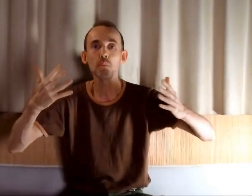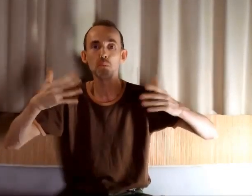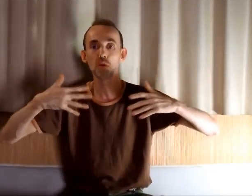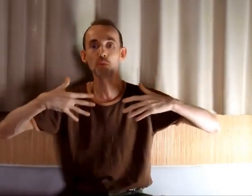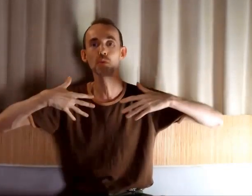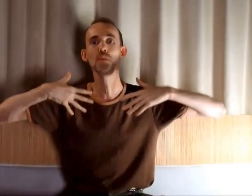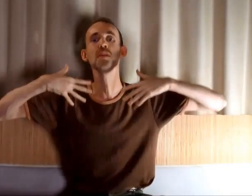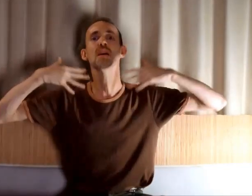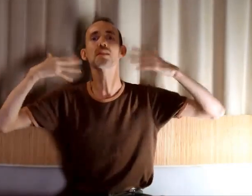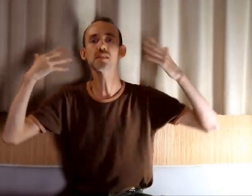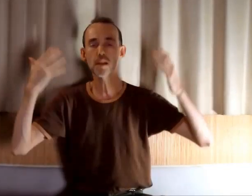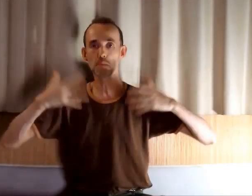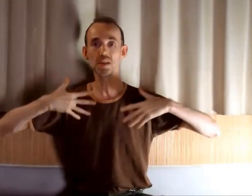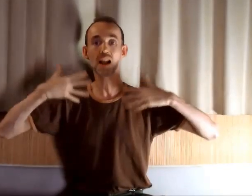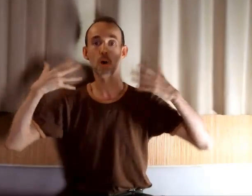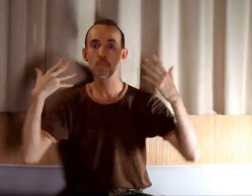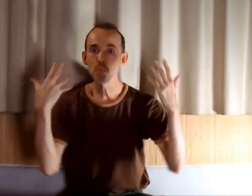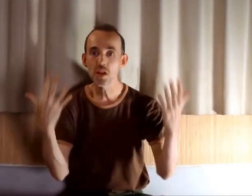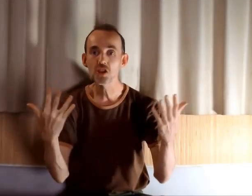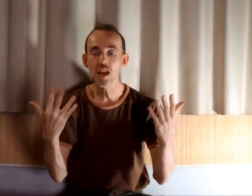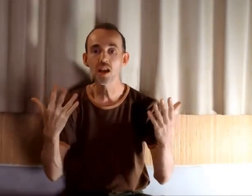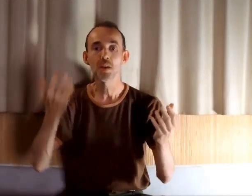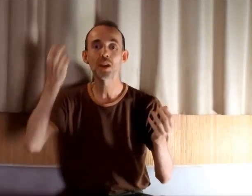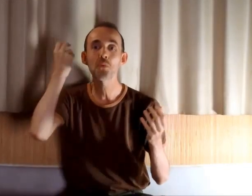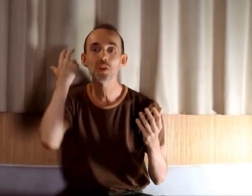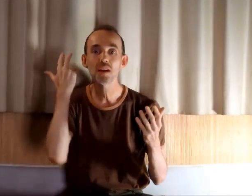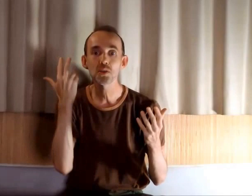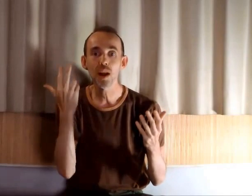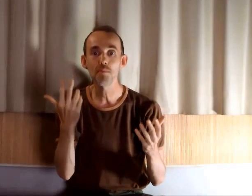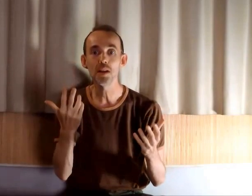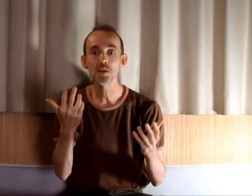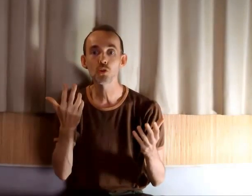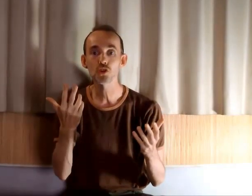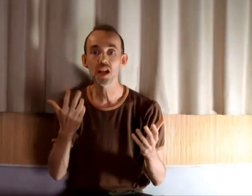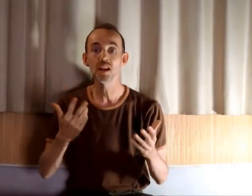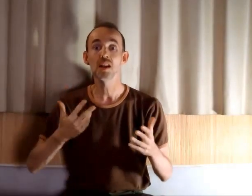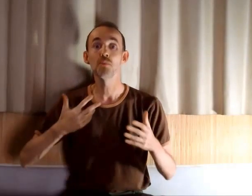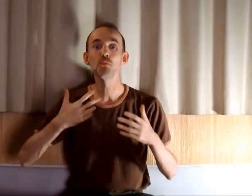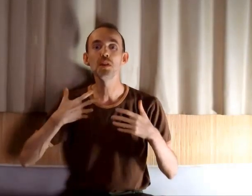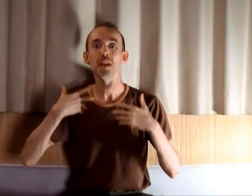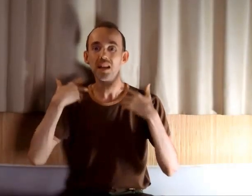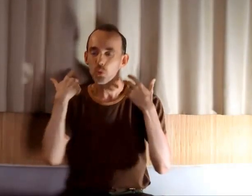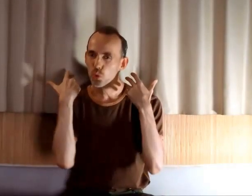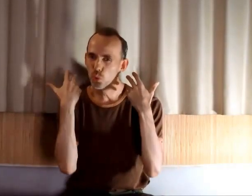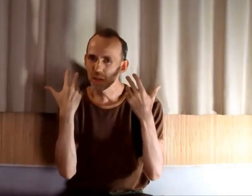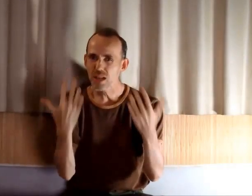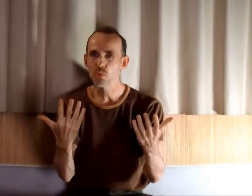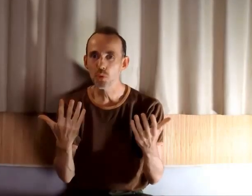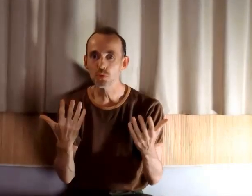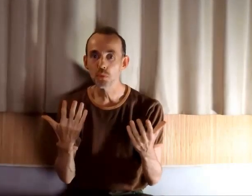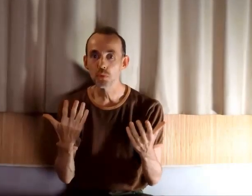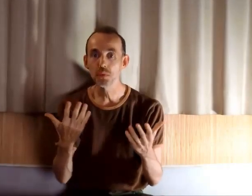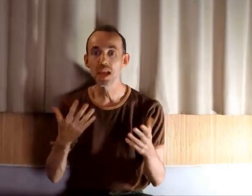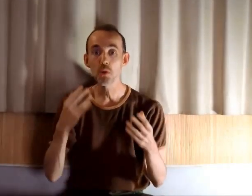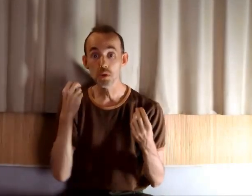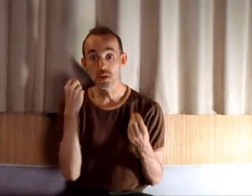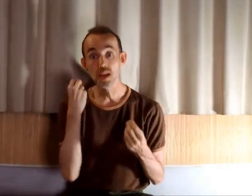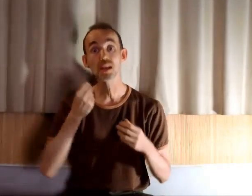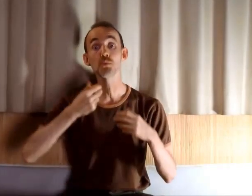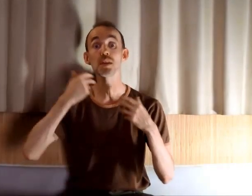mais dans votre vie, ça la rend plus légère, et quand vous travaillez sur la blessure originelle, vous vous libérez de toute la souffrance de votre vie. Et le résultat, c'est que